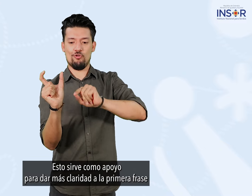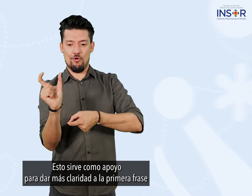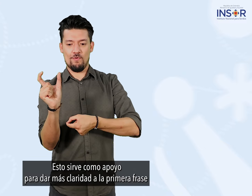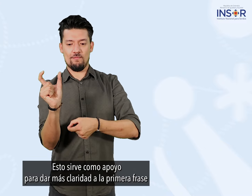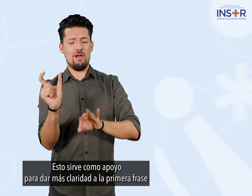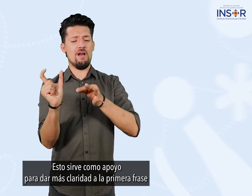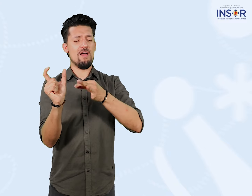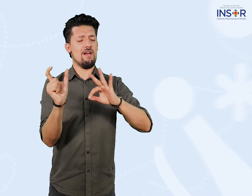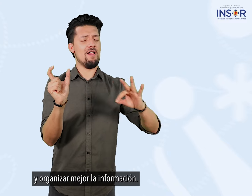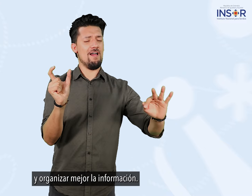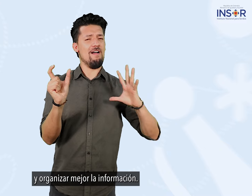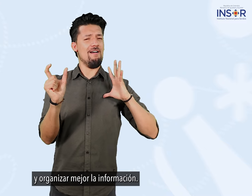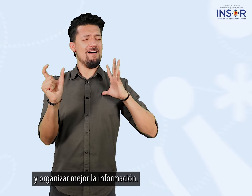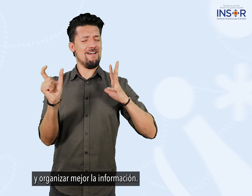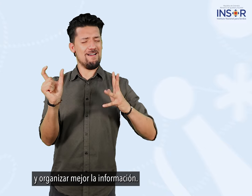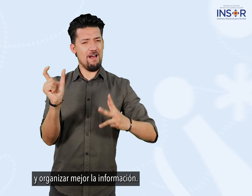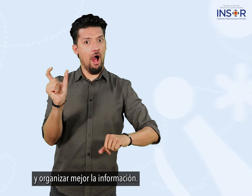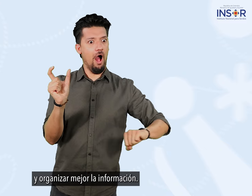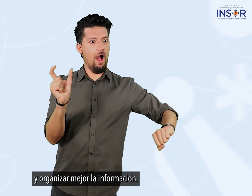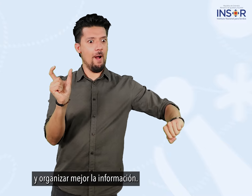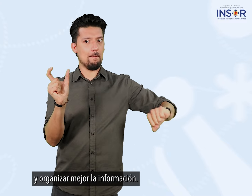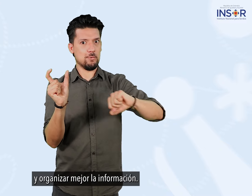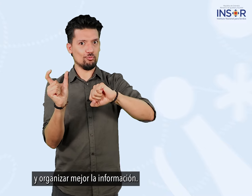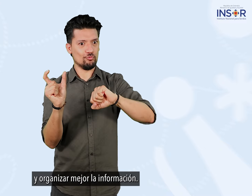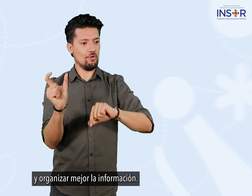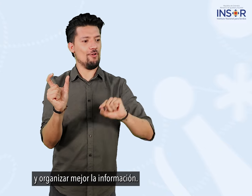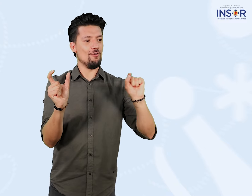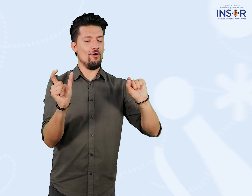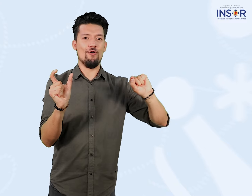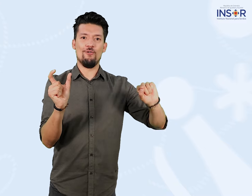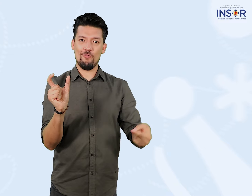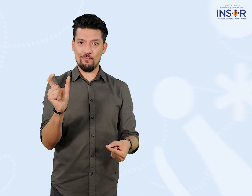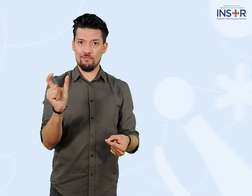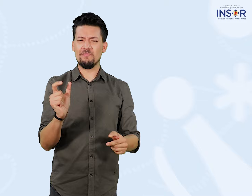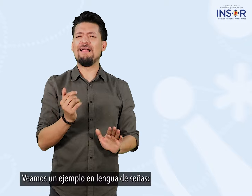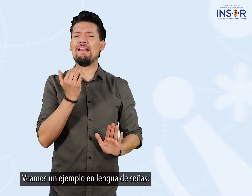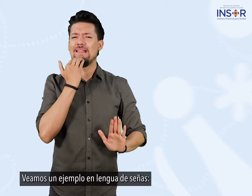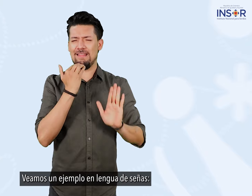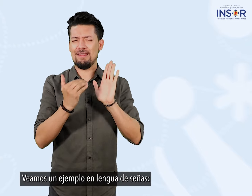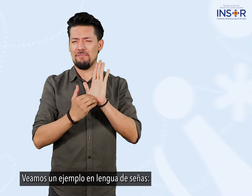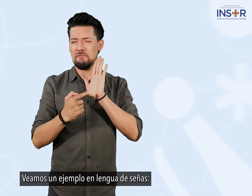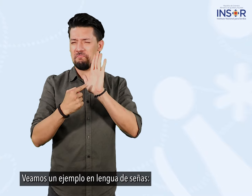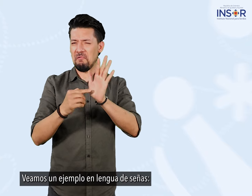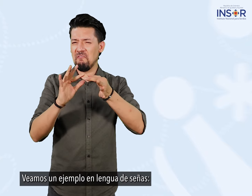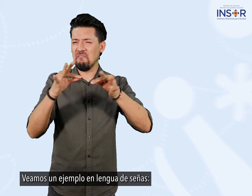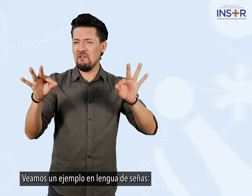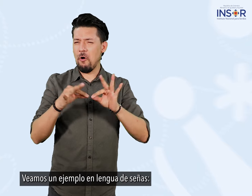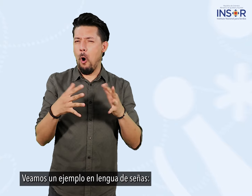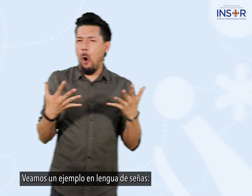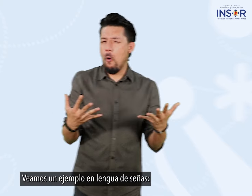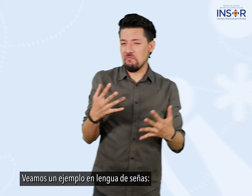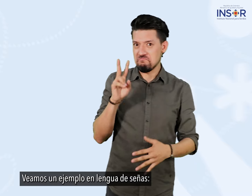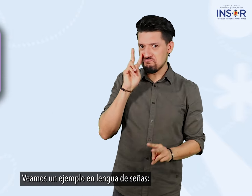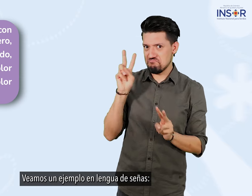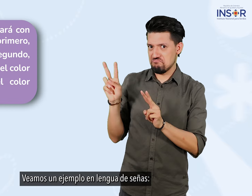la primera frase y organizar mejor la información veamos un ejemplo en lengua de señas